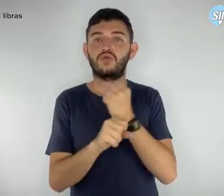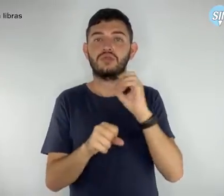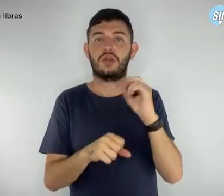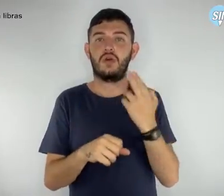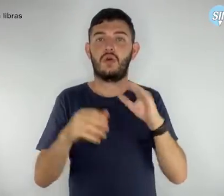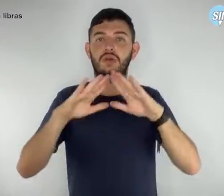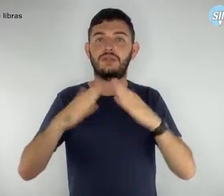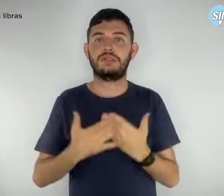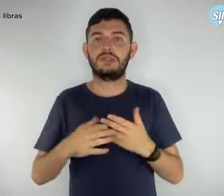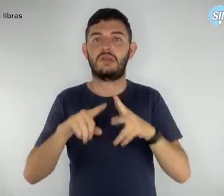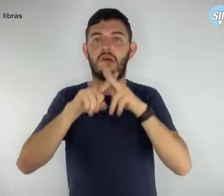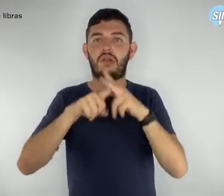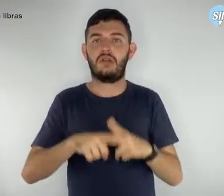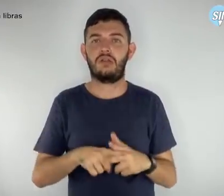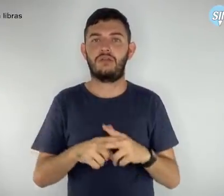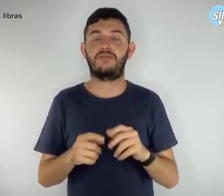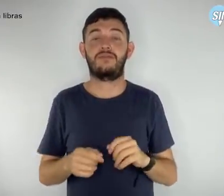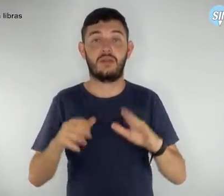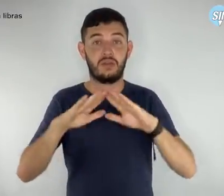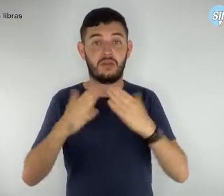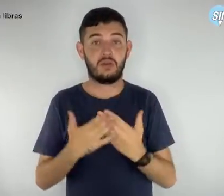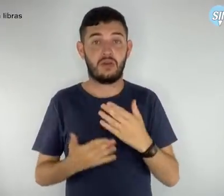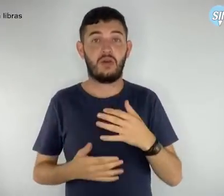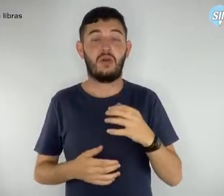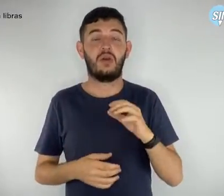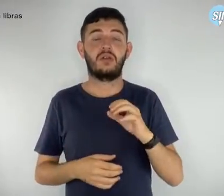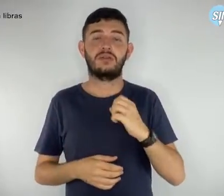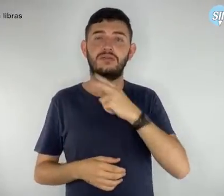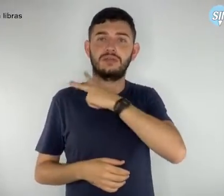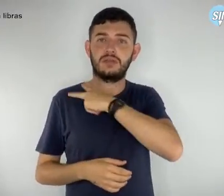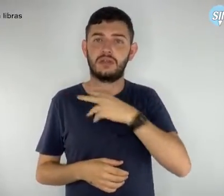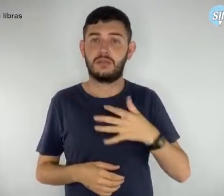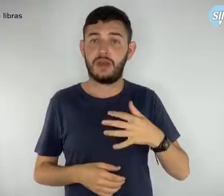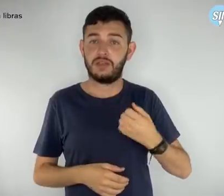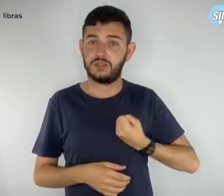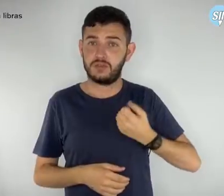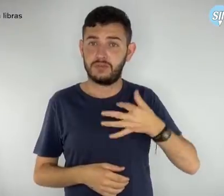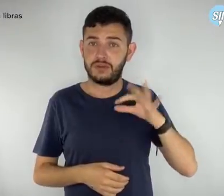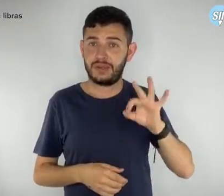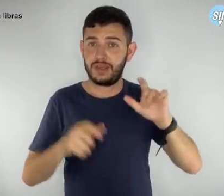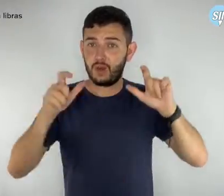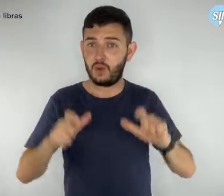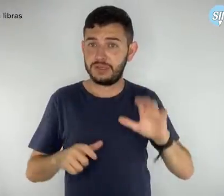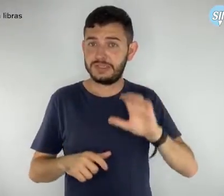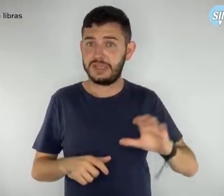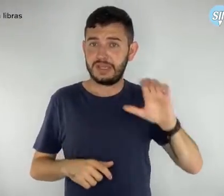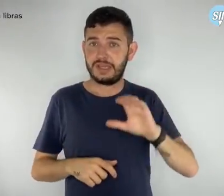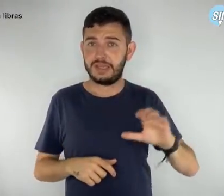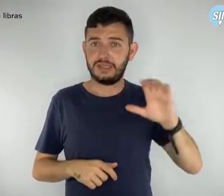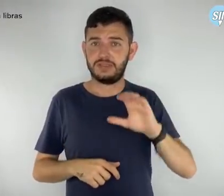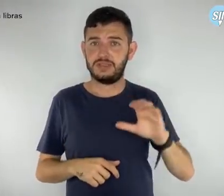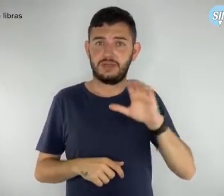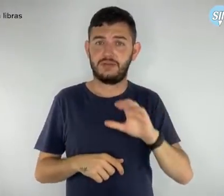O Centro de Ensino 10 da Ceilândia, por exemplo, está fechado desde 2016.